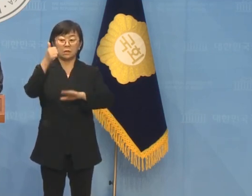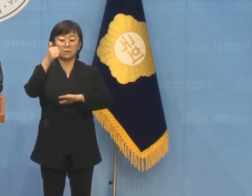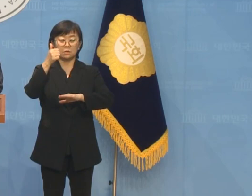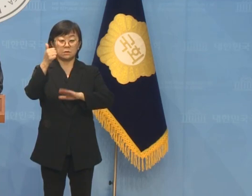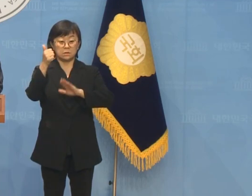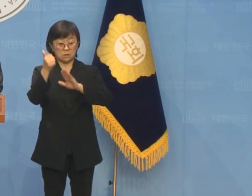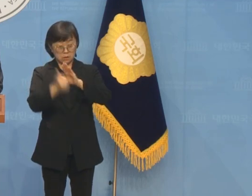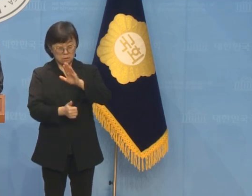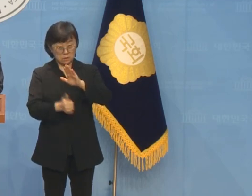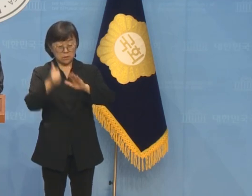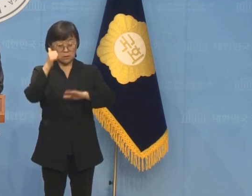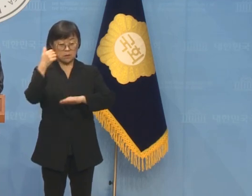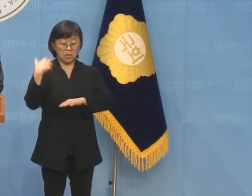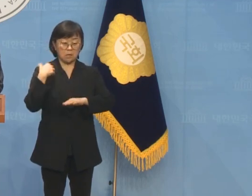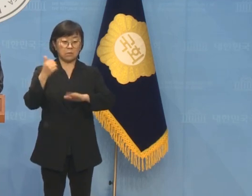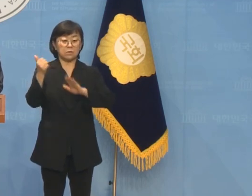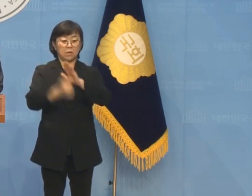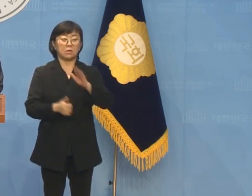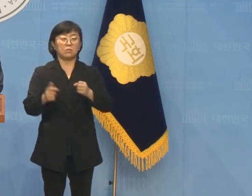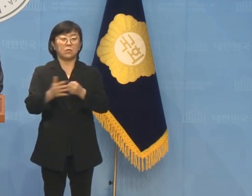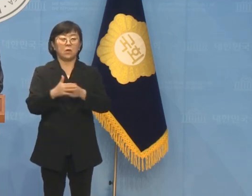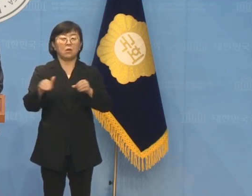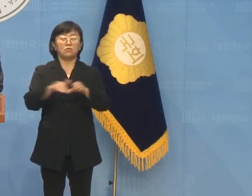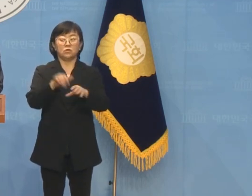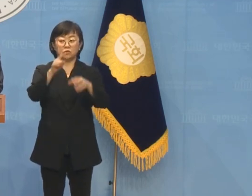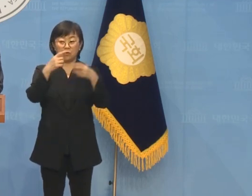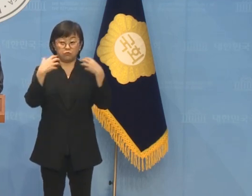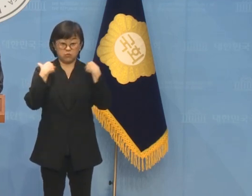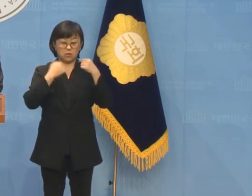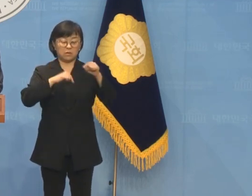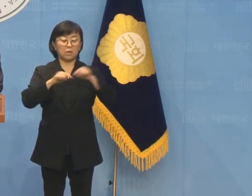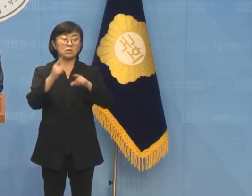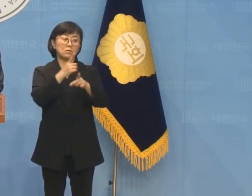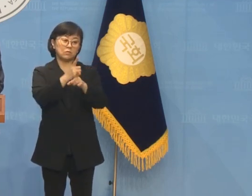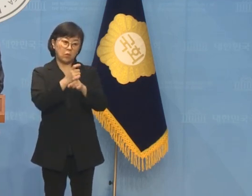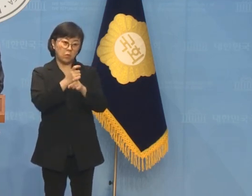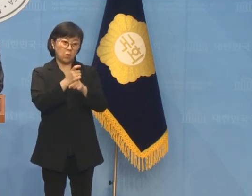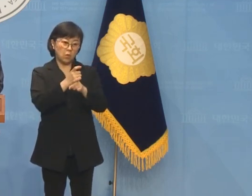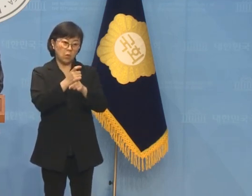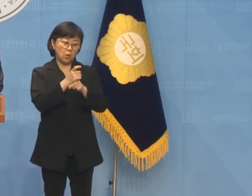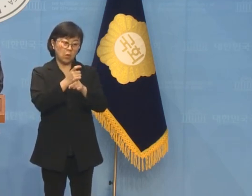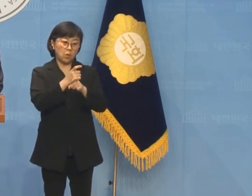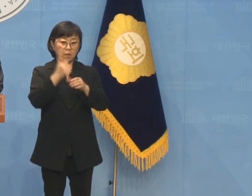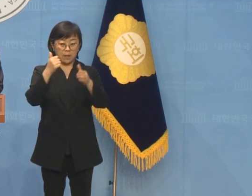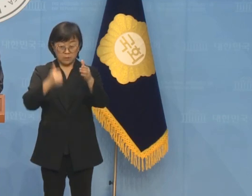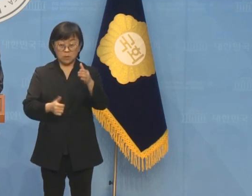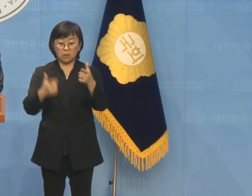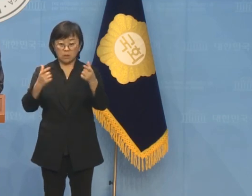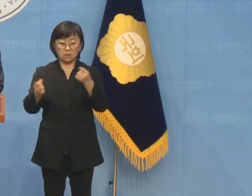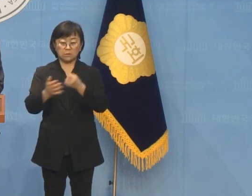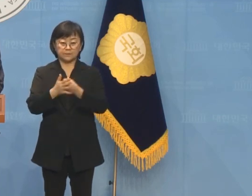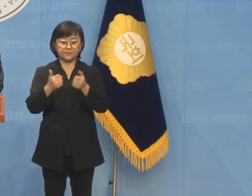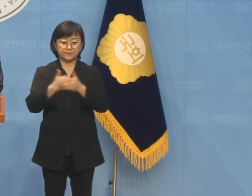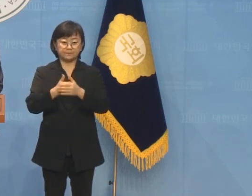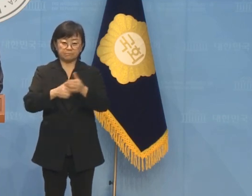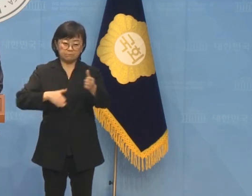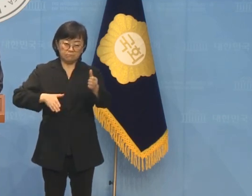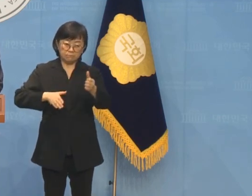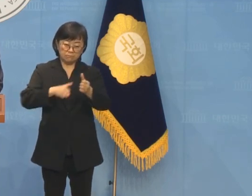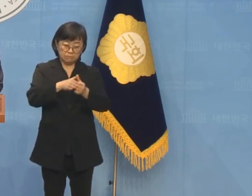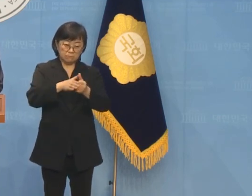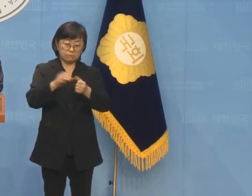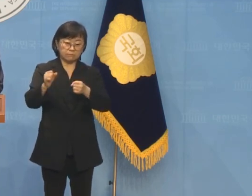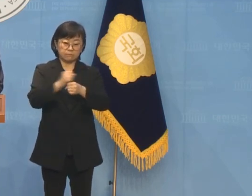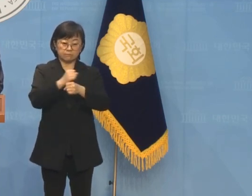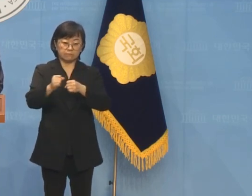김성태에게 돌리고 문재인 정권 정치 보복의 굴레처럼 엄해와 모함과